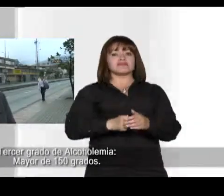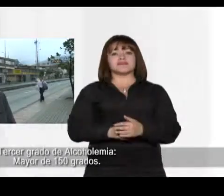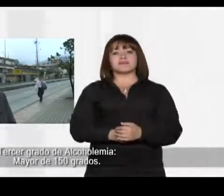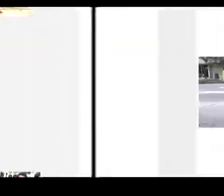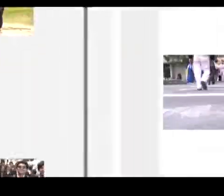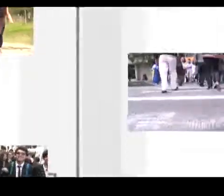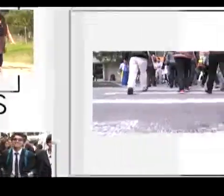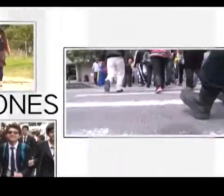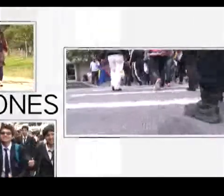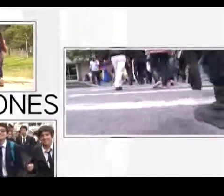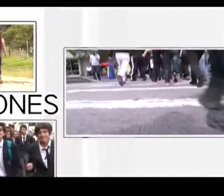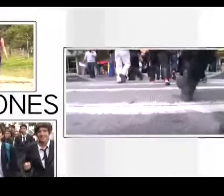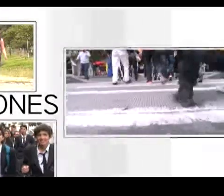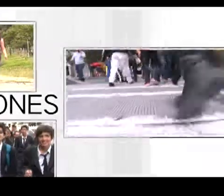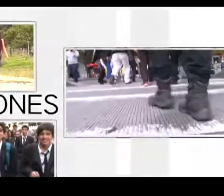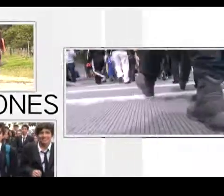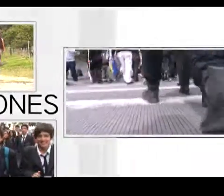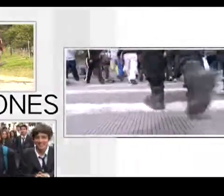grados.